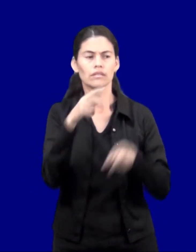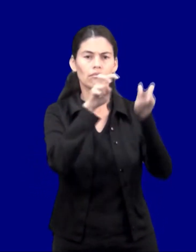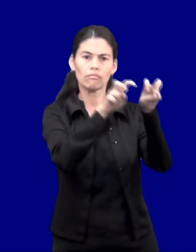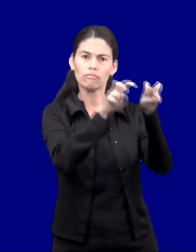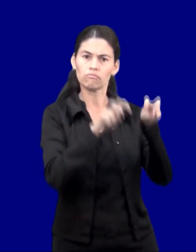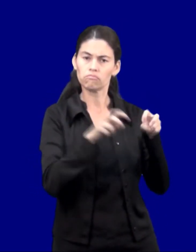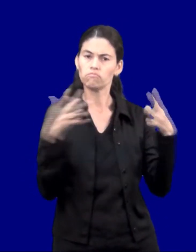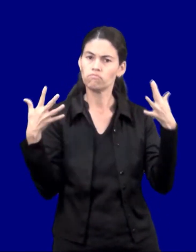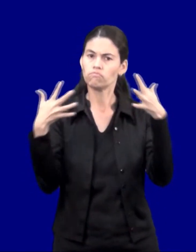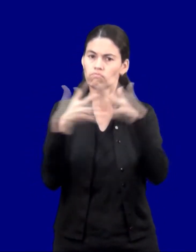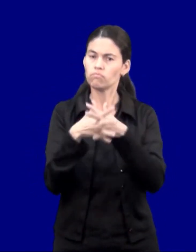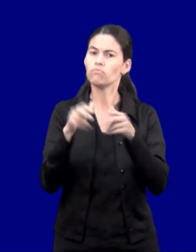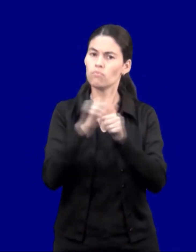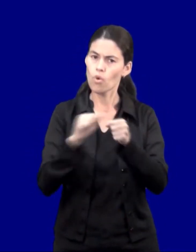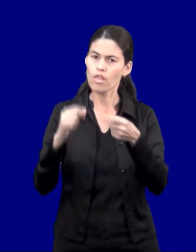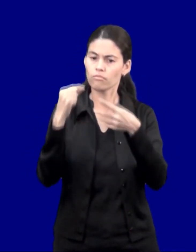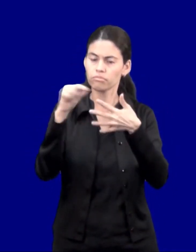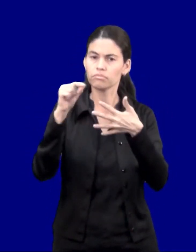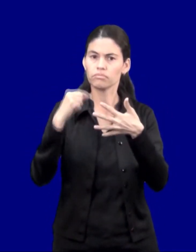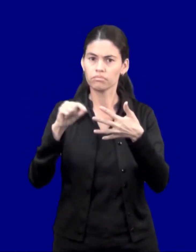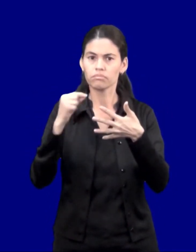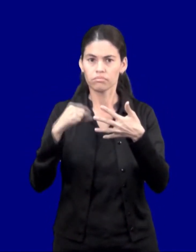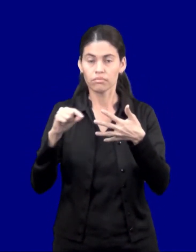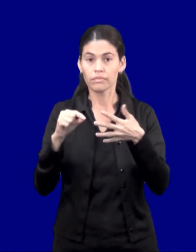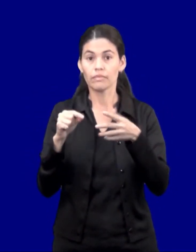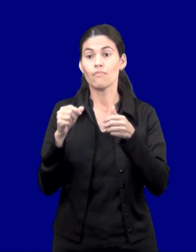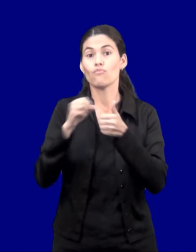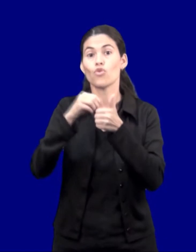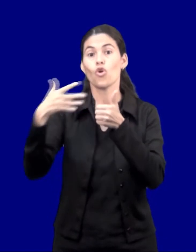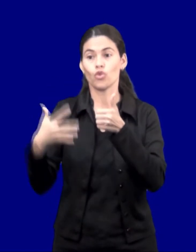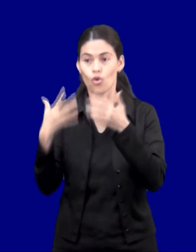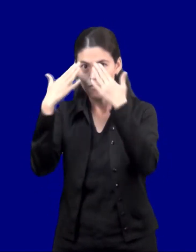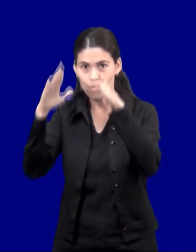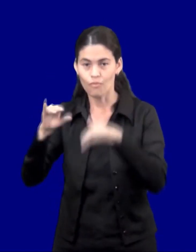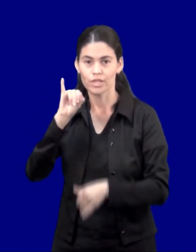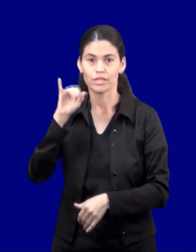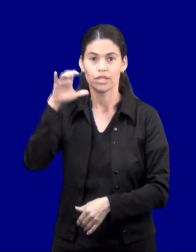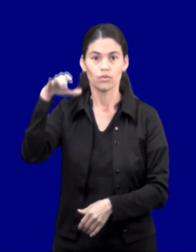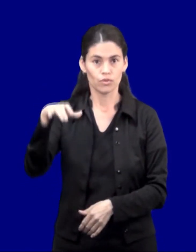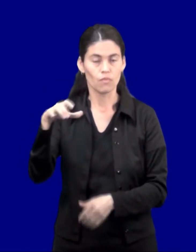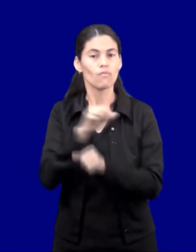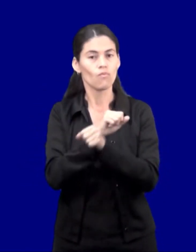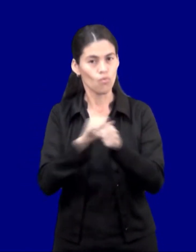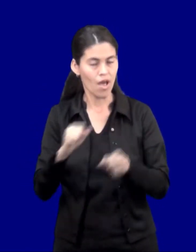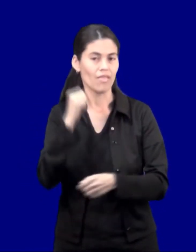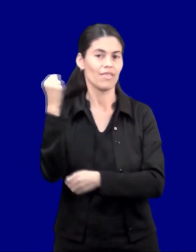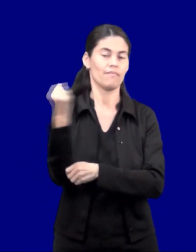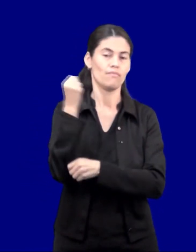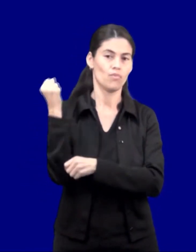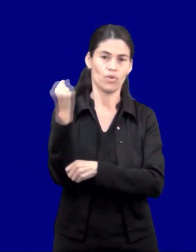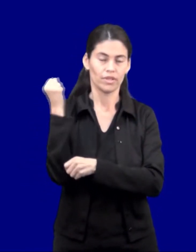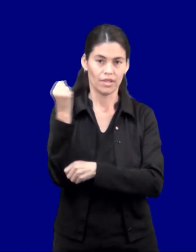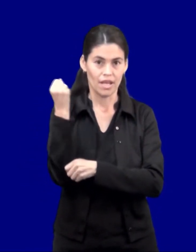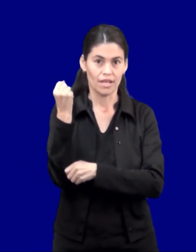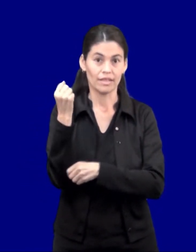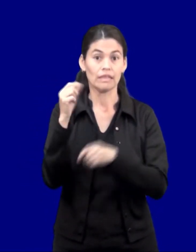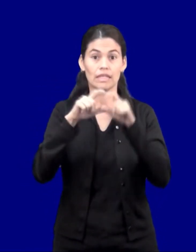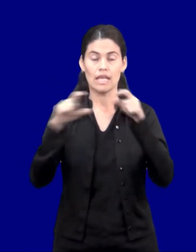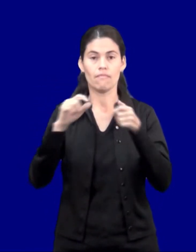requisitos establecidos por protocolo institucional para ser declarado de interés lingüístico y